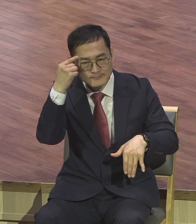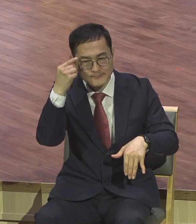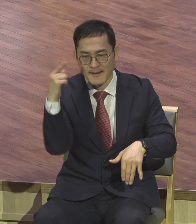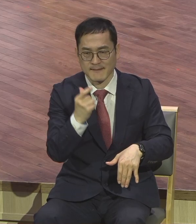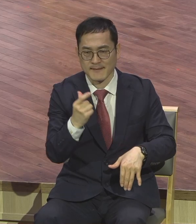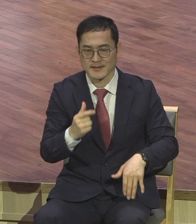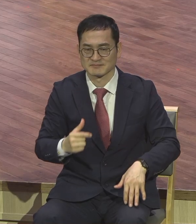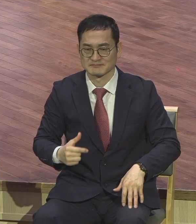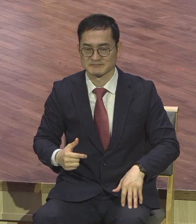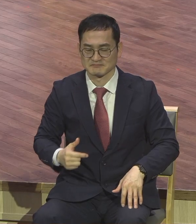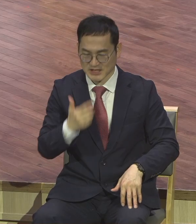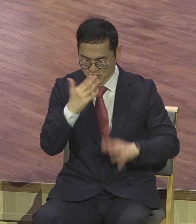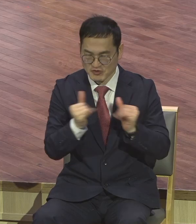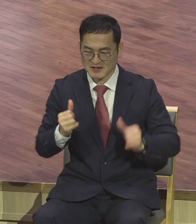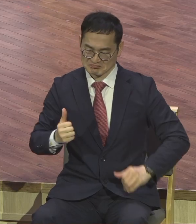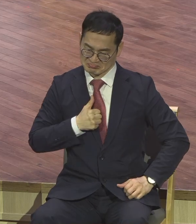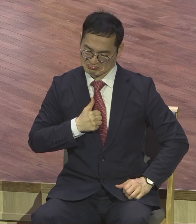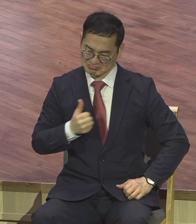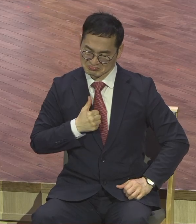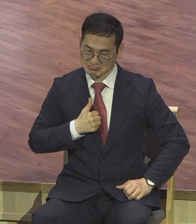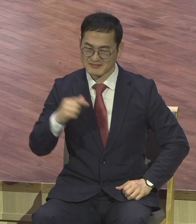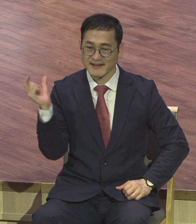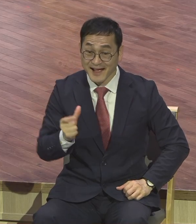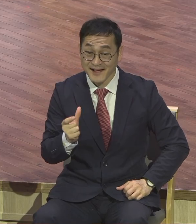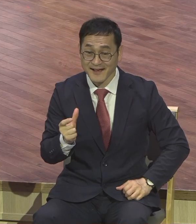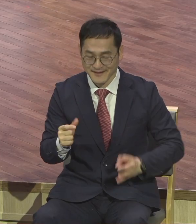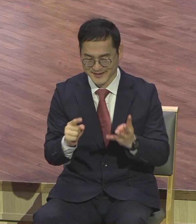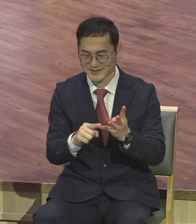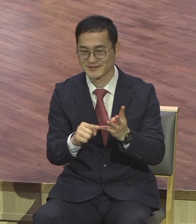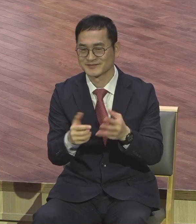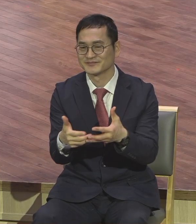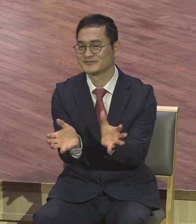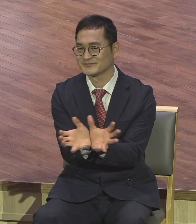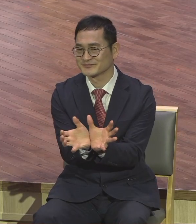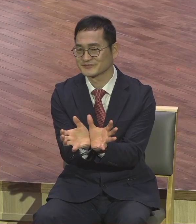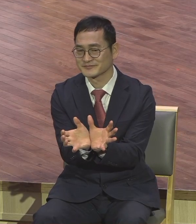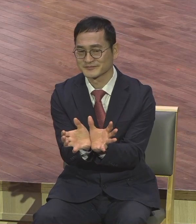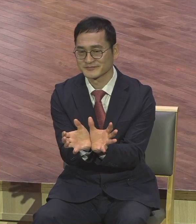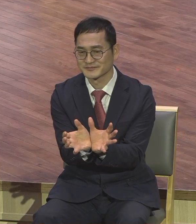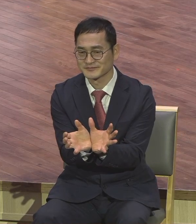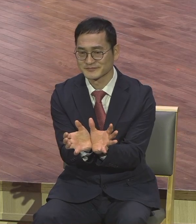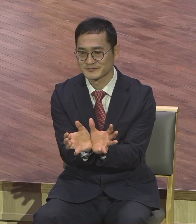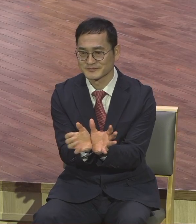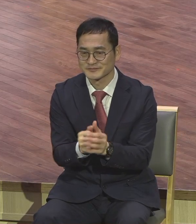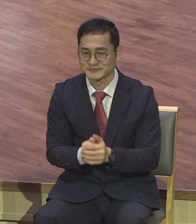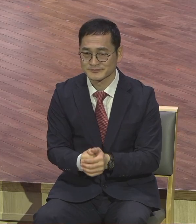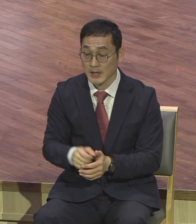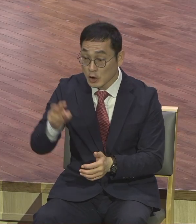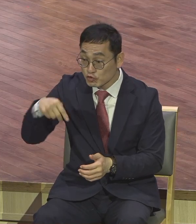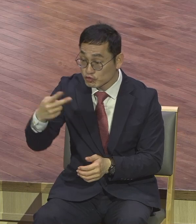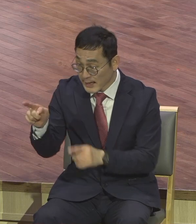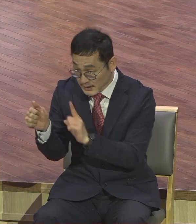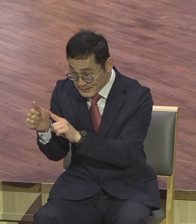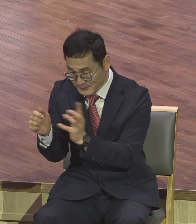사람이었다라고 말합니다. 새 제자는 공이 성경의 그 이름 정도만